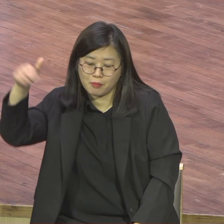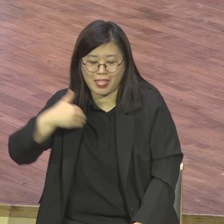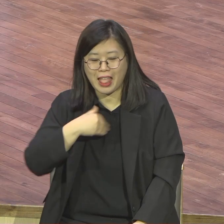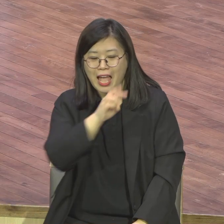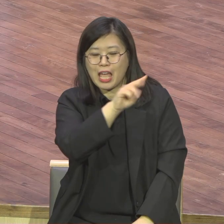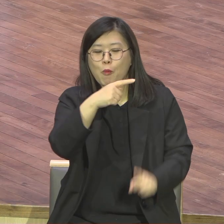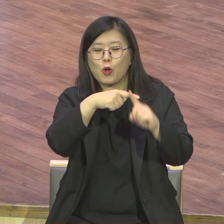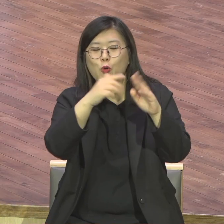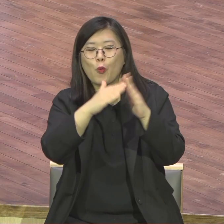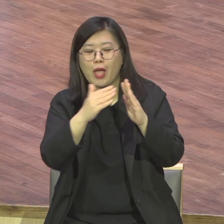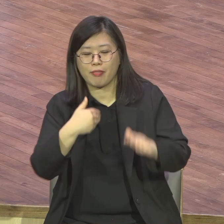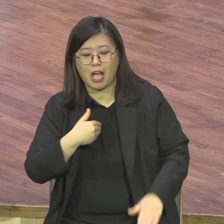알았다고